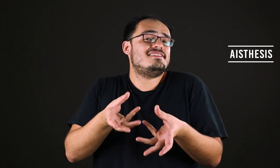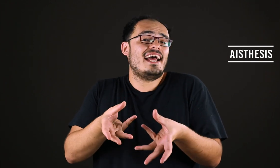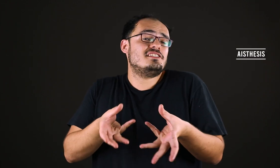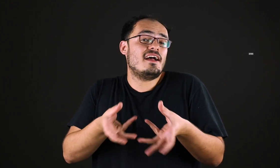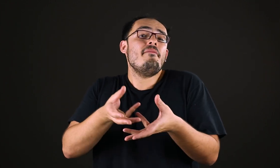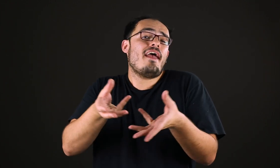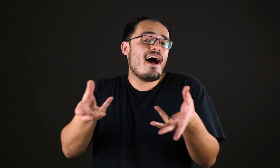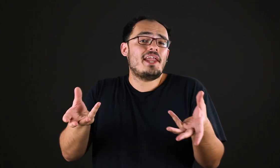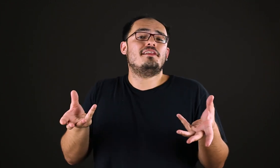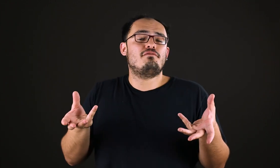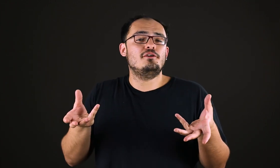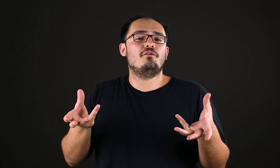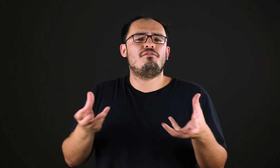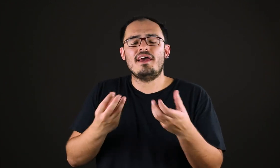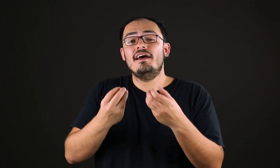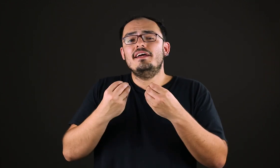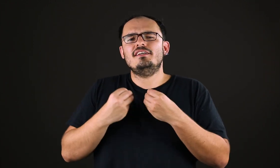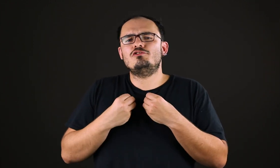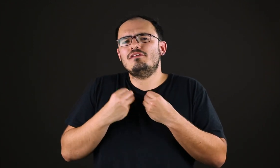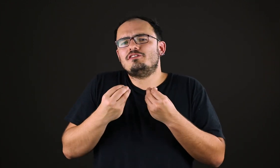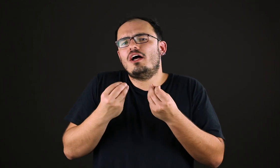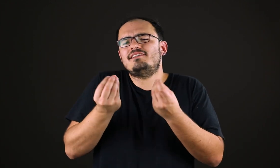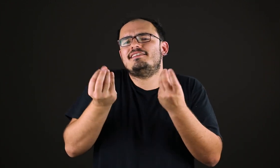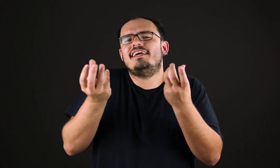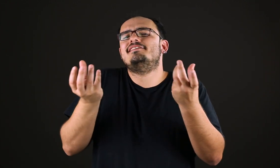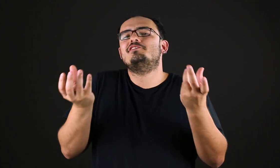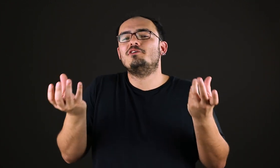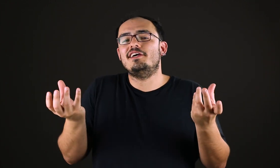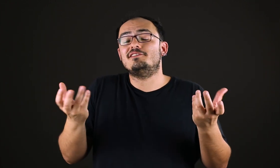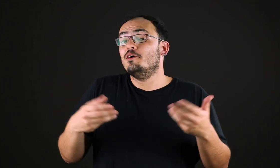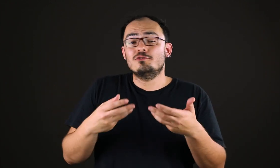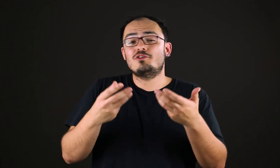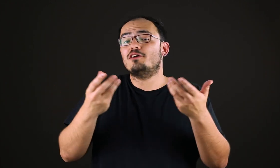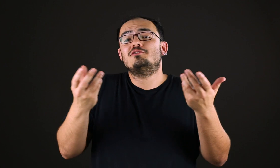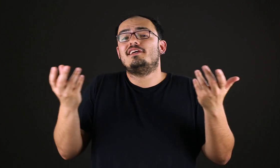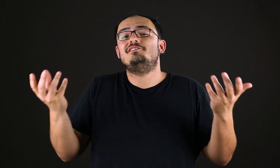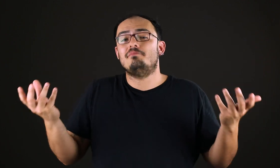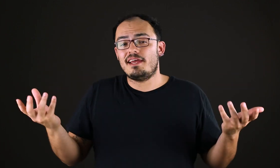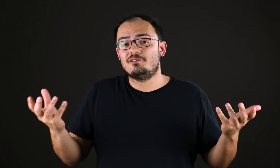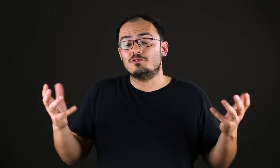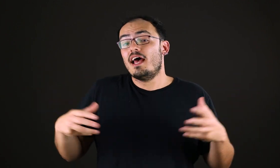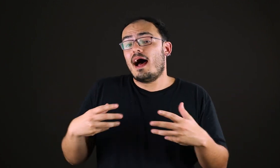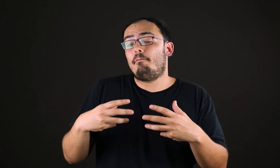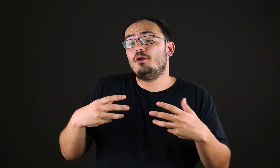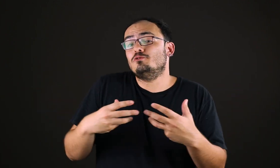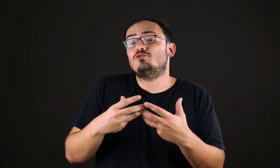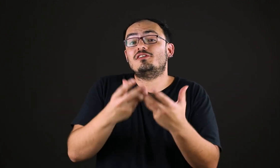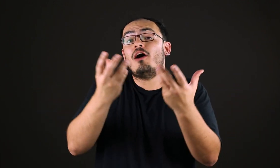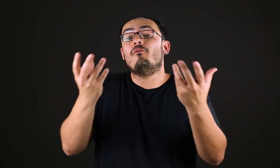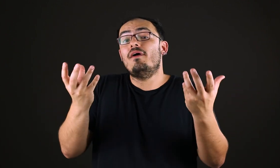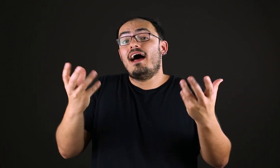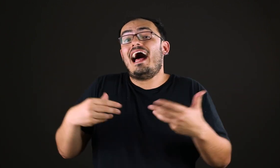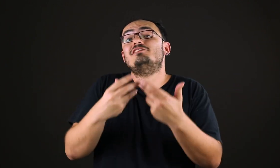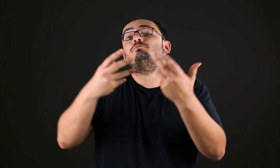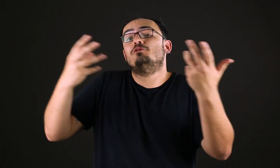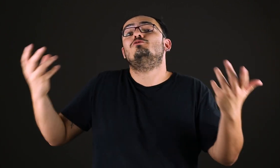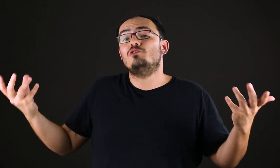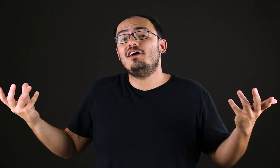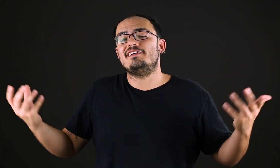estética é a área da filosofia que estuda as nossas sensações, os nossos sentimentos, a produção, as produções